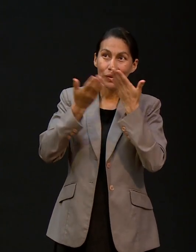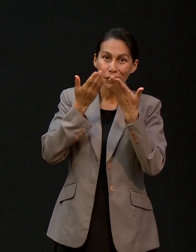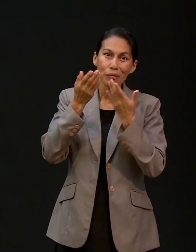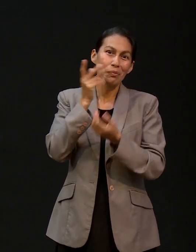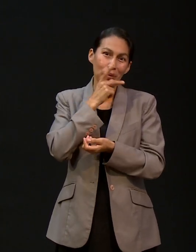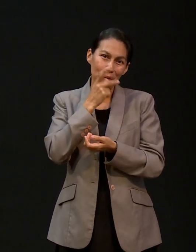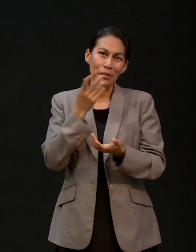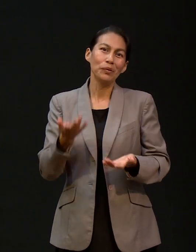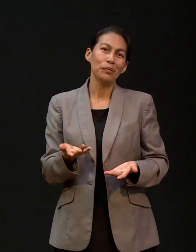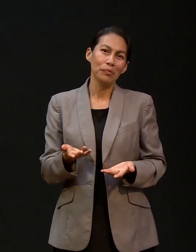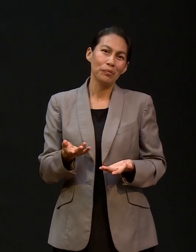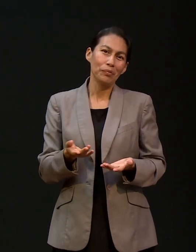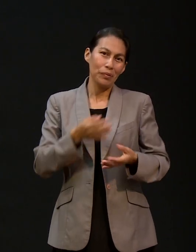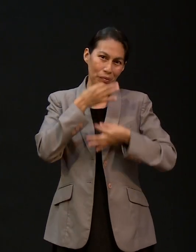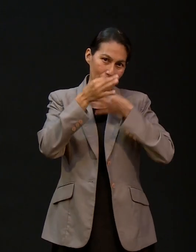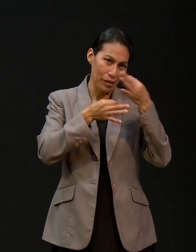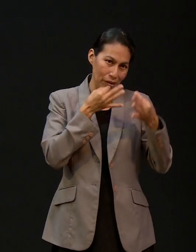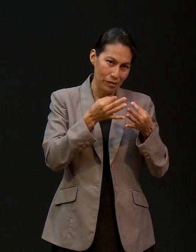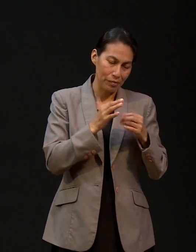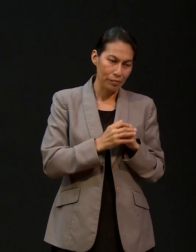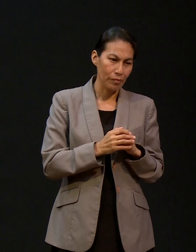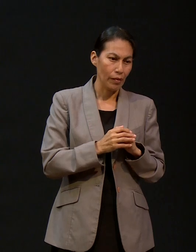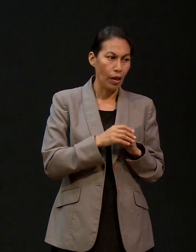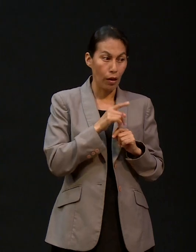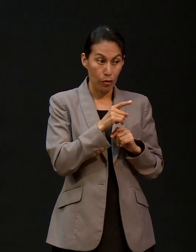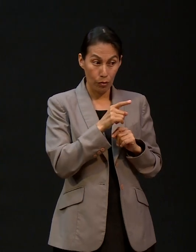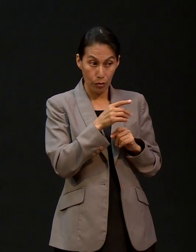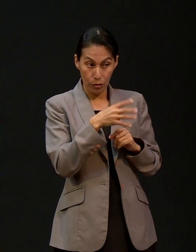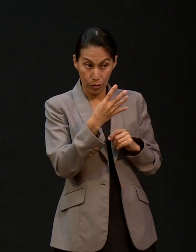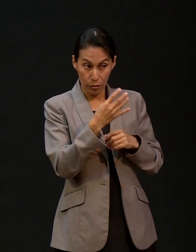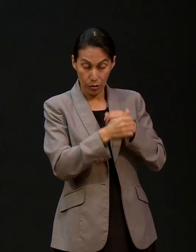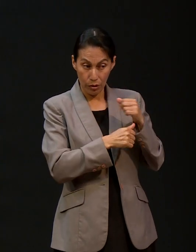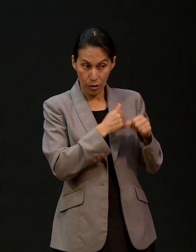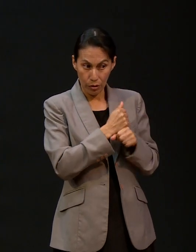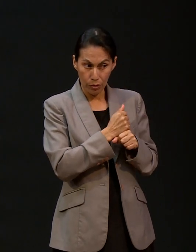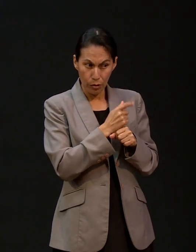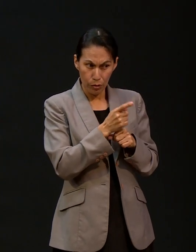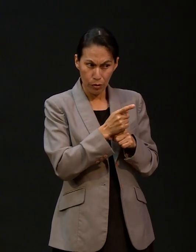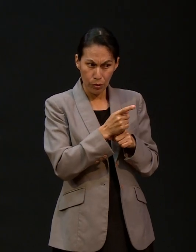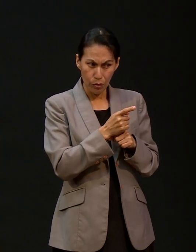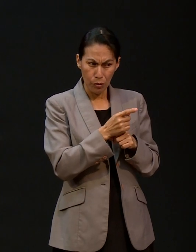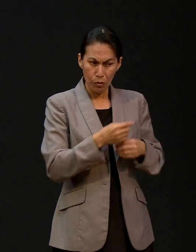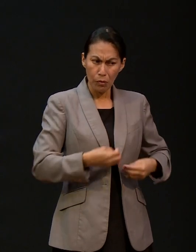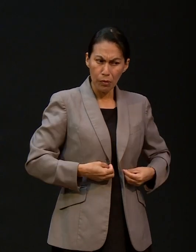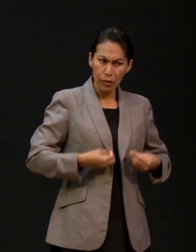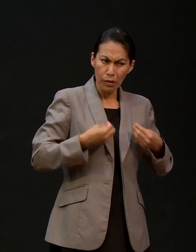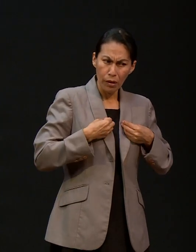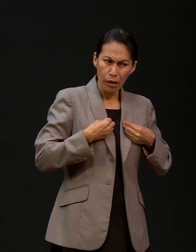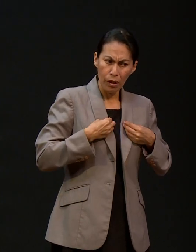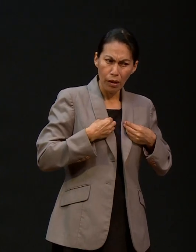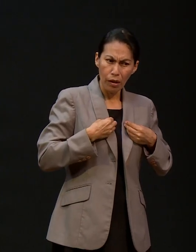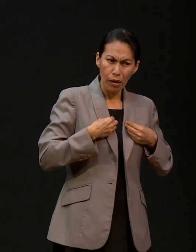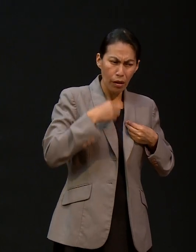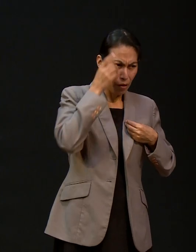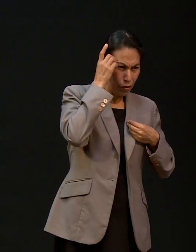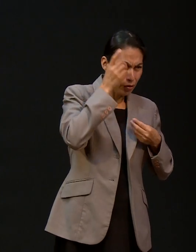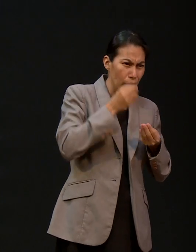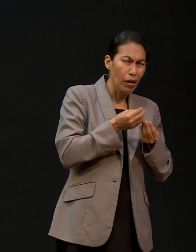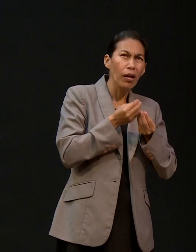estudiando una carrera de teología, por ejemplo. O sea, esa vez, a los 14 años, tú te entregaste a Dios